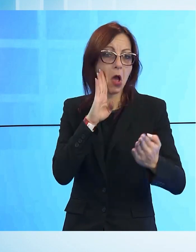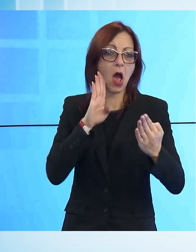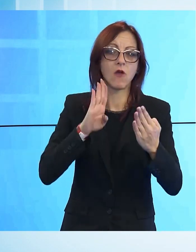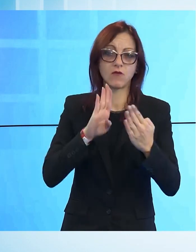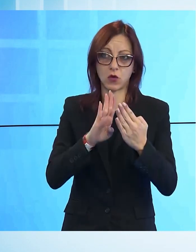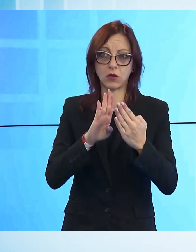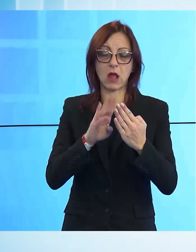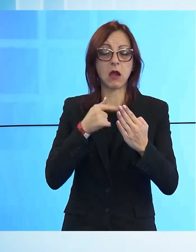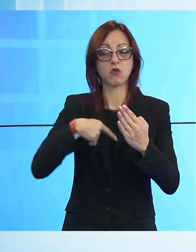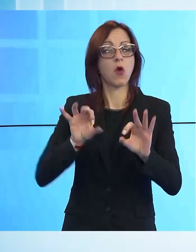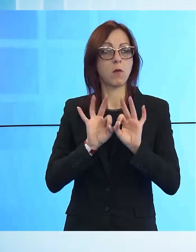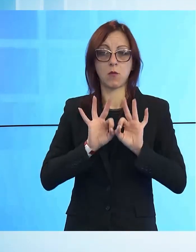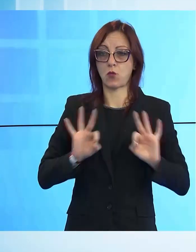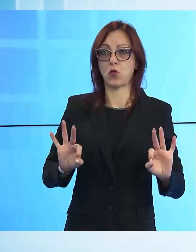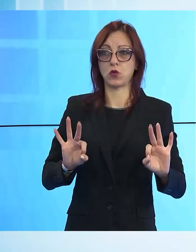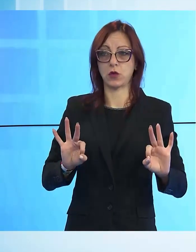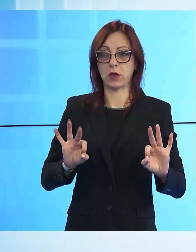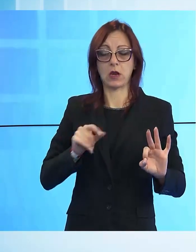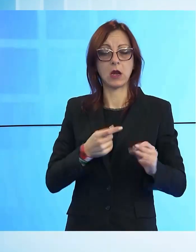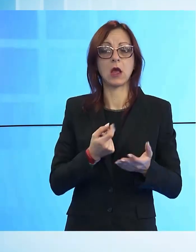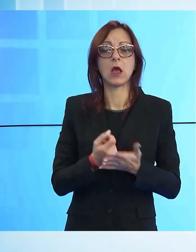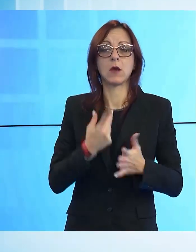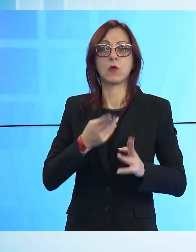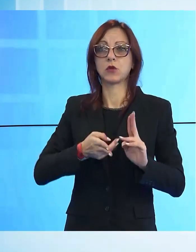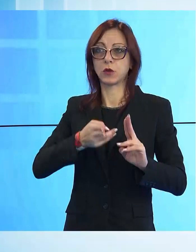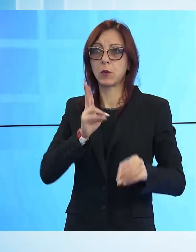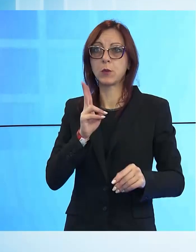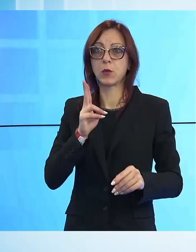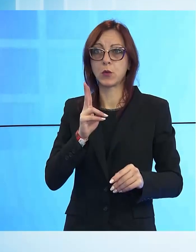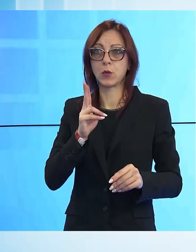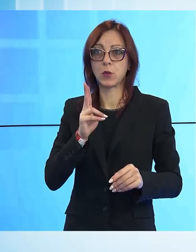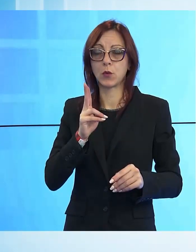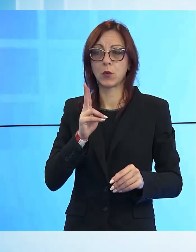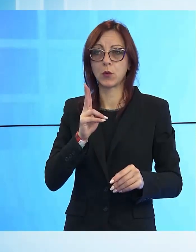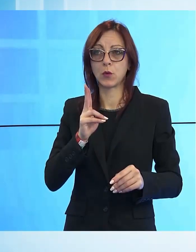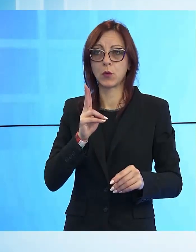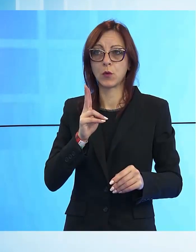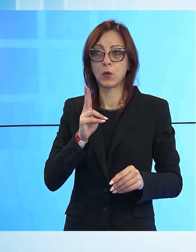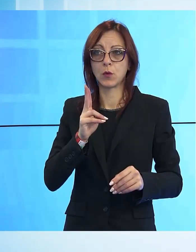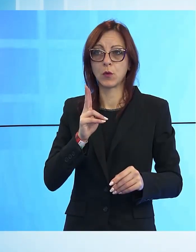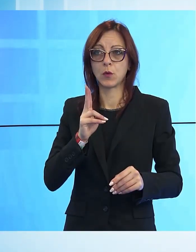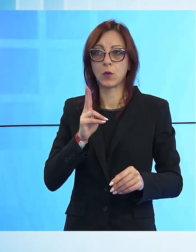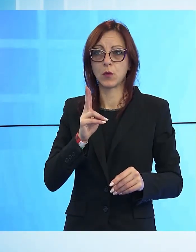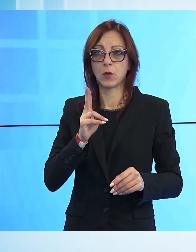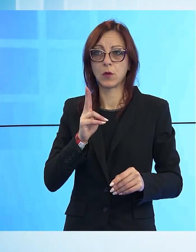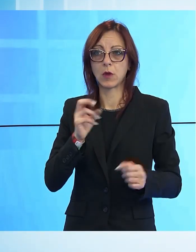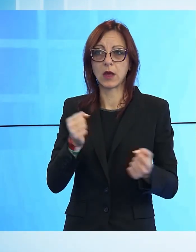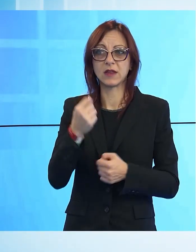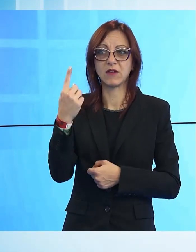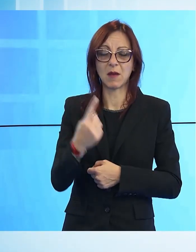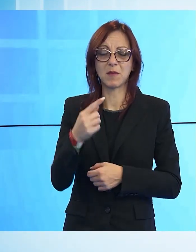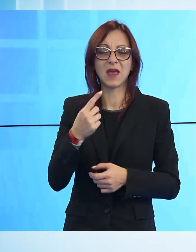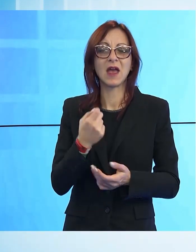eravamo pronti e la più importante in un evento come questo è sicuramente l'assemblamento di